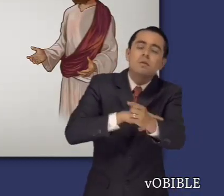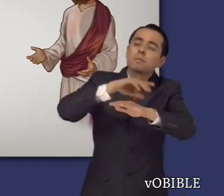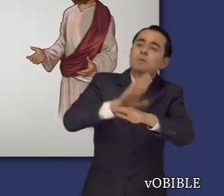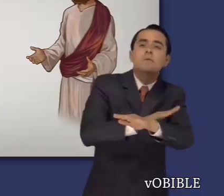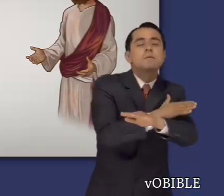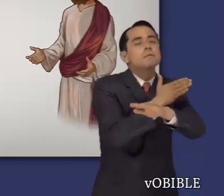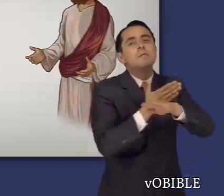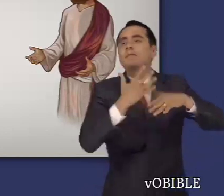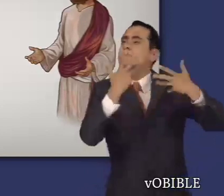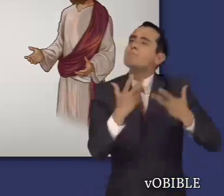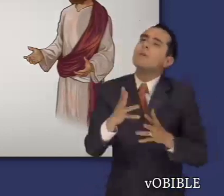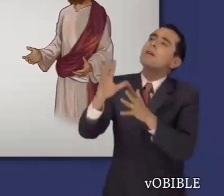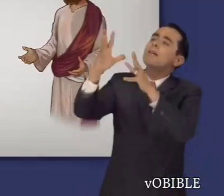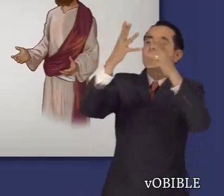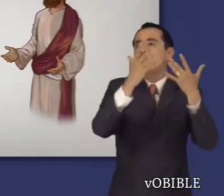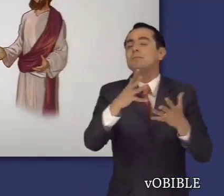los Salmos de Aiel.